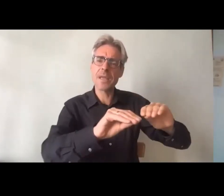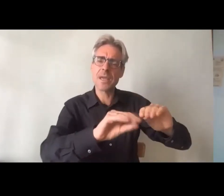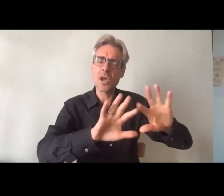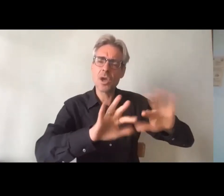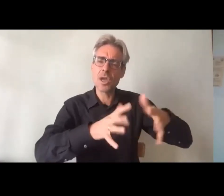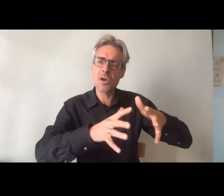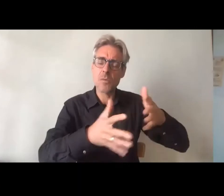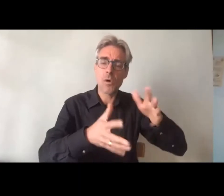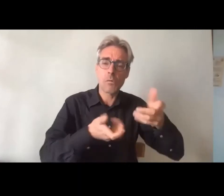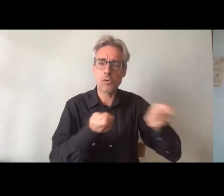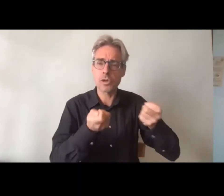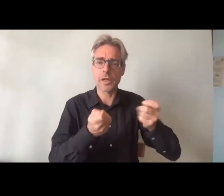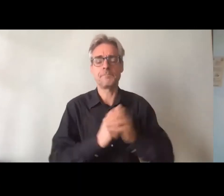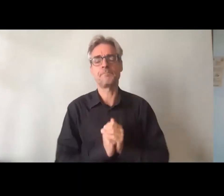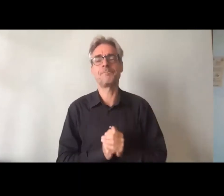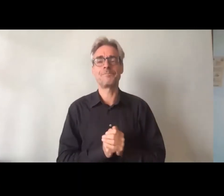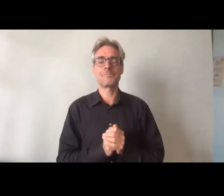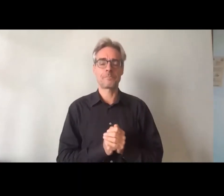sujet-là.